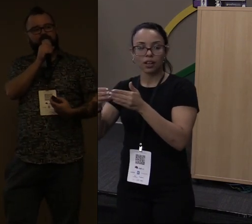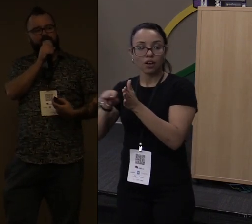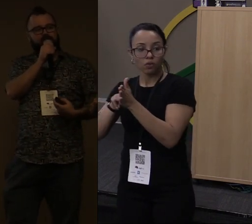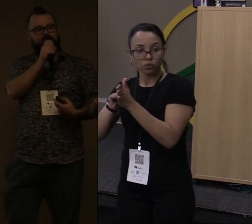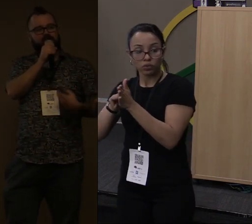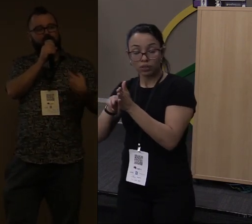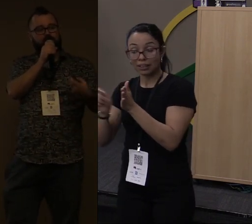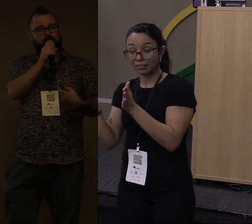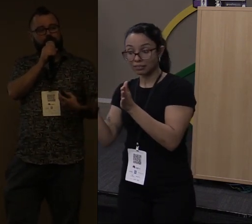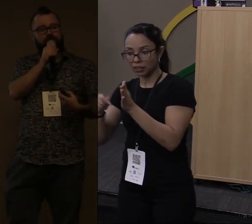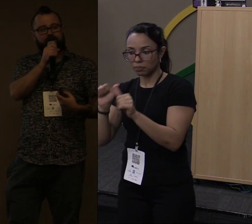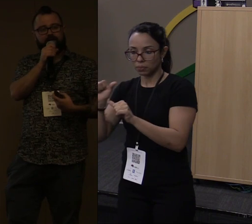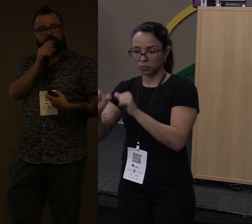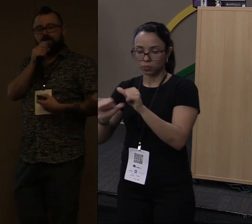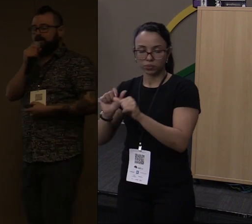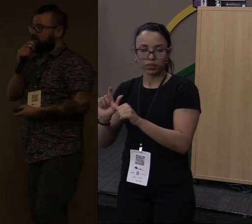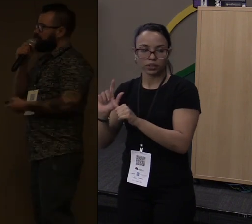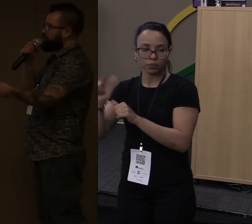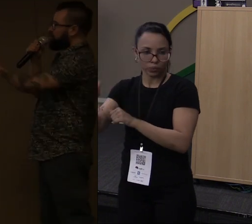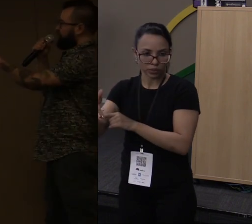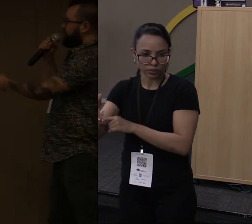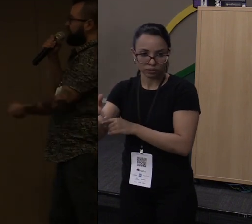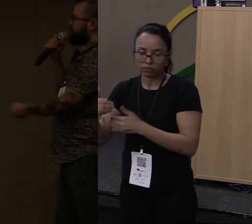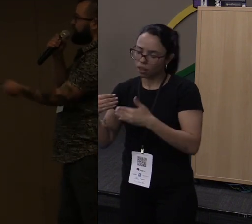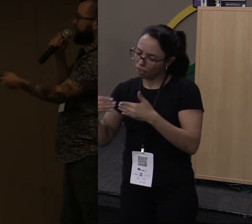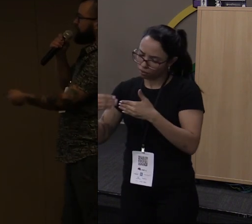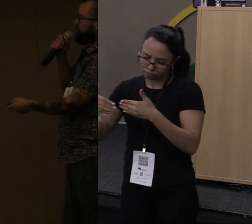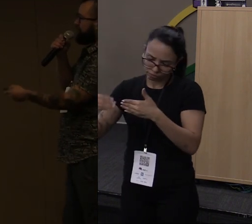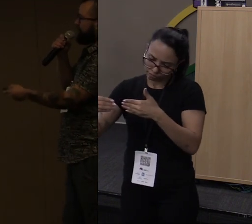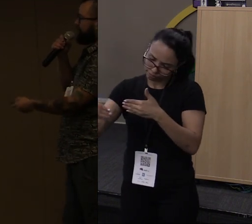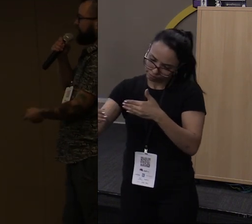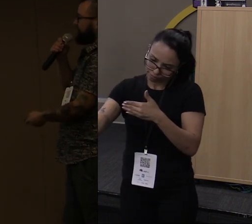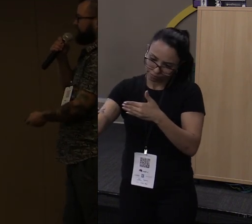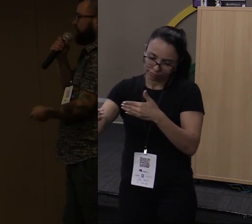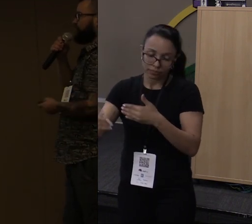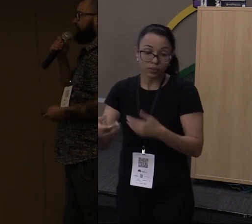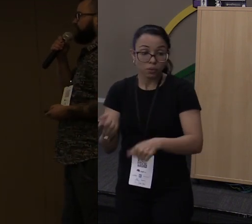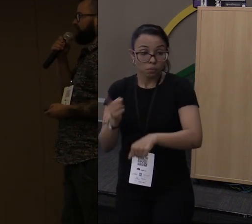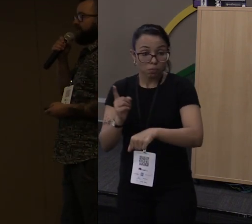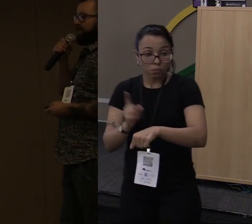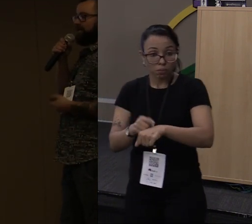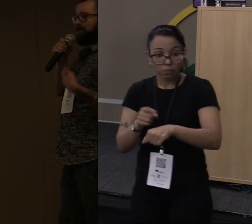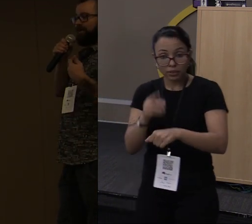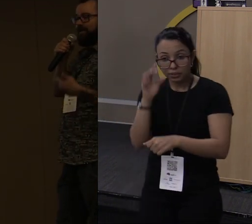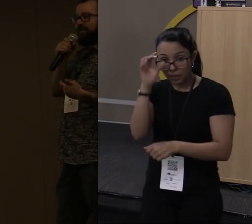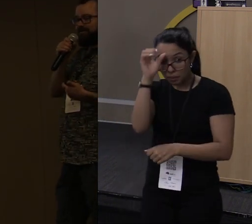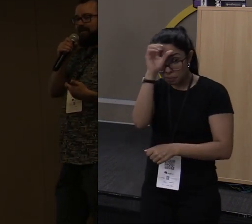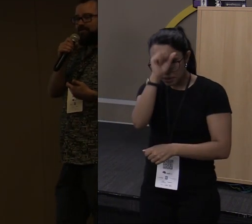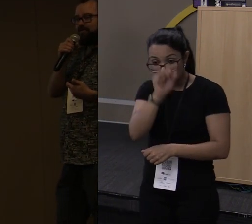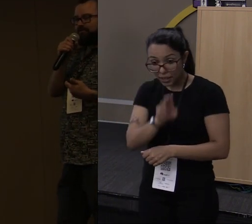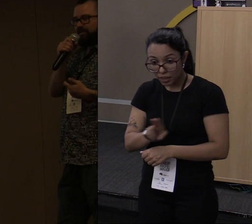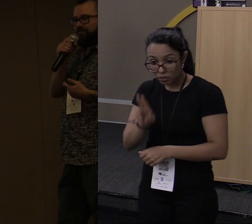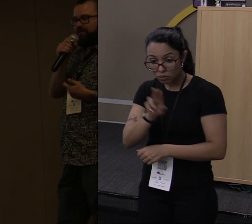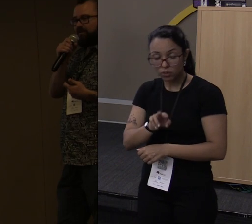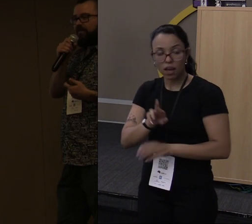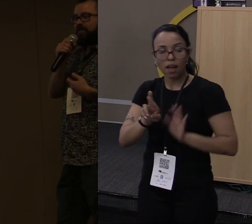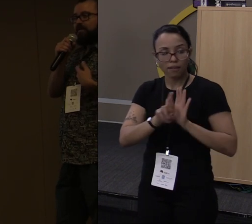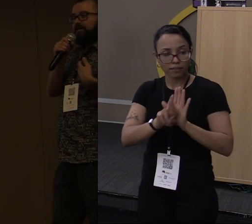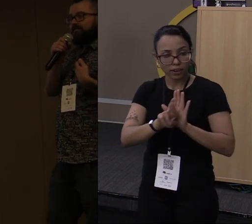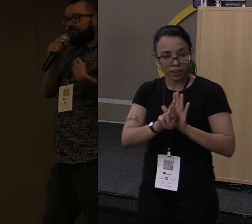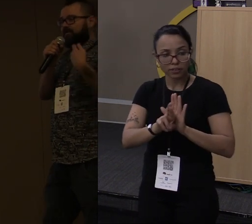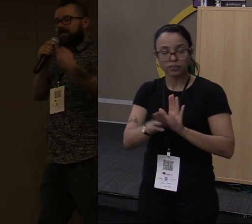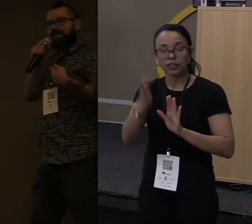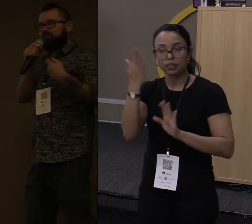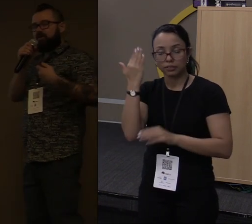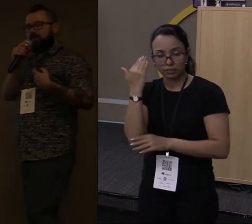alterações em cima daquele valor. E por aí vai. Então a partir do momento que você aprende a usar as referências, o compilador fica legal, ele entende o que você quer fazer,